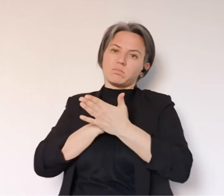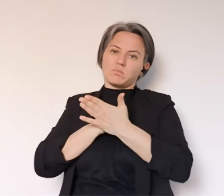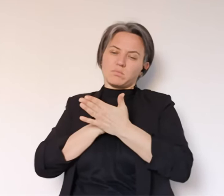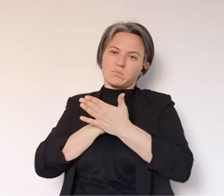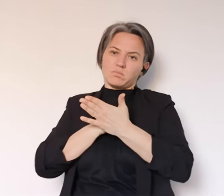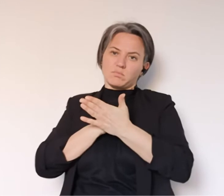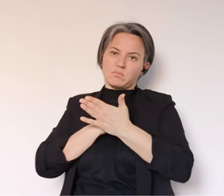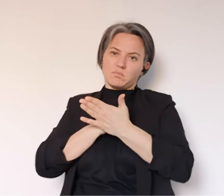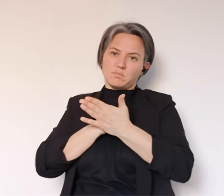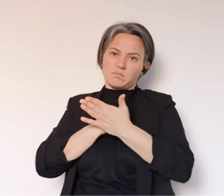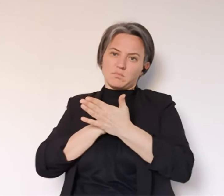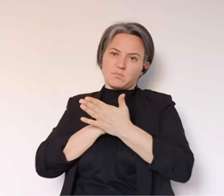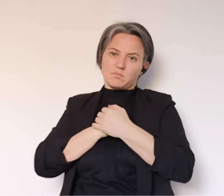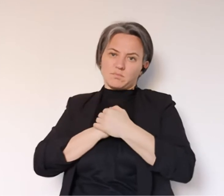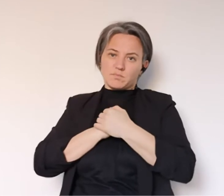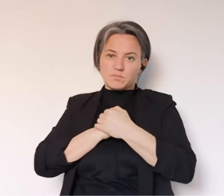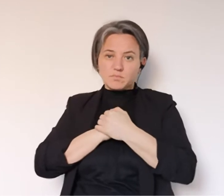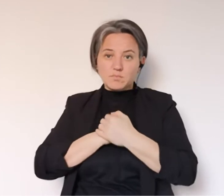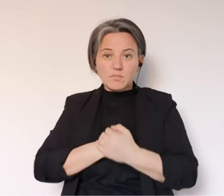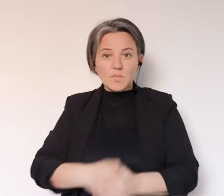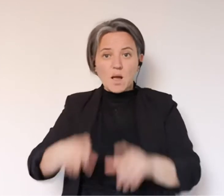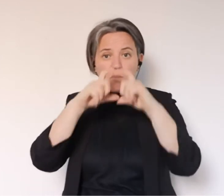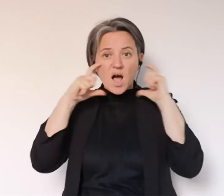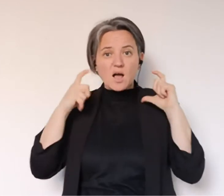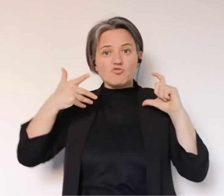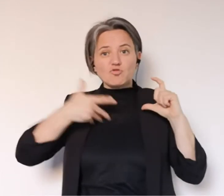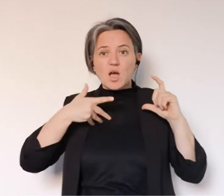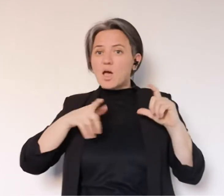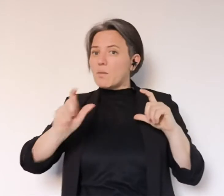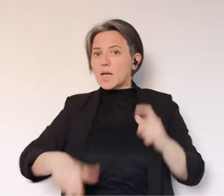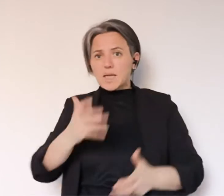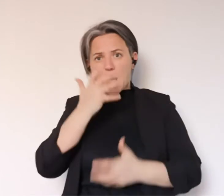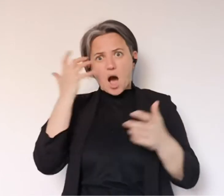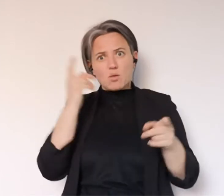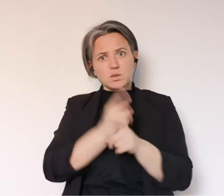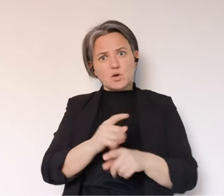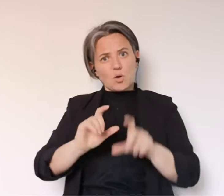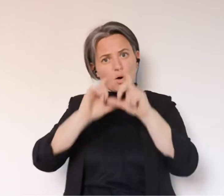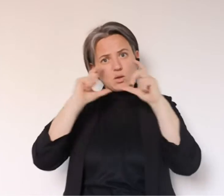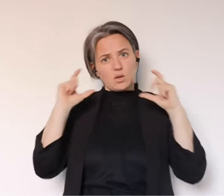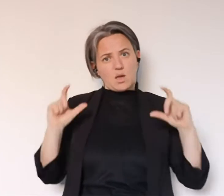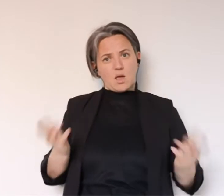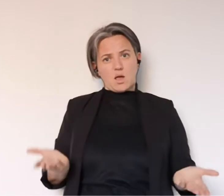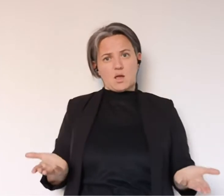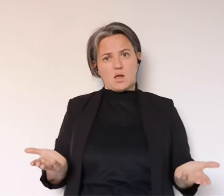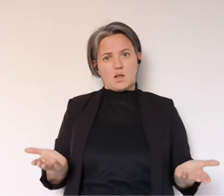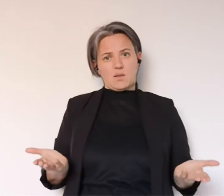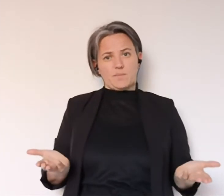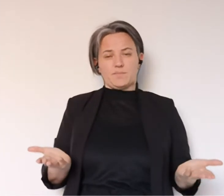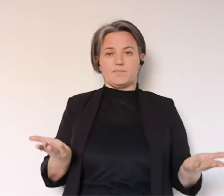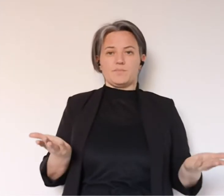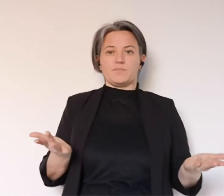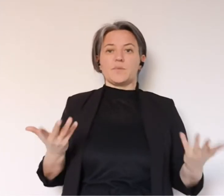mascherine certificate nei luoghi in cui vanno utilizzate. Ma se avete la mascherina, ma è ovvio che ve la